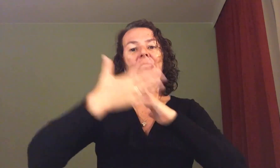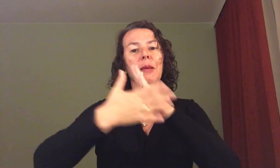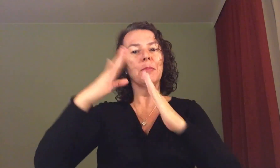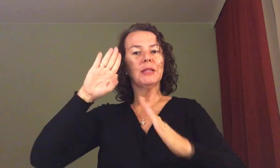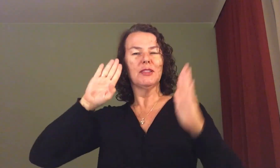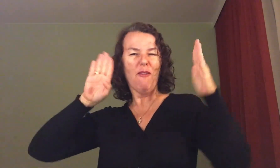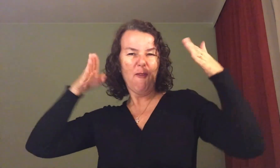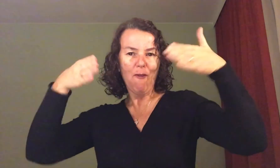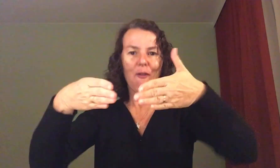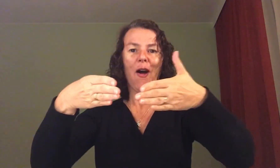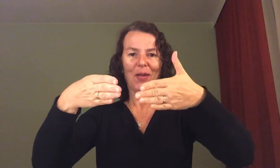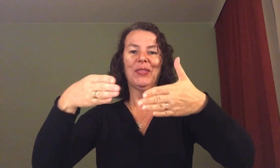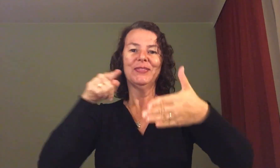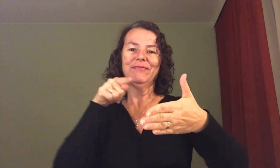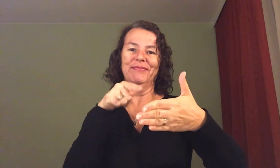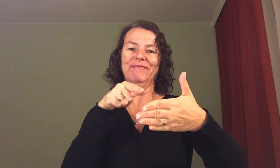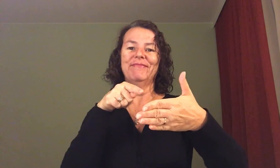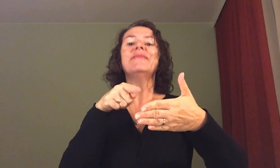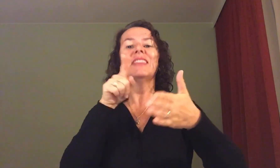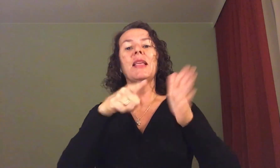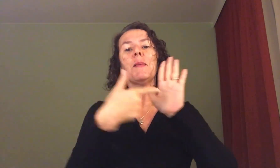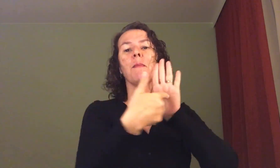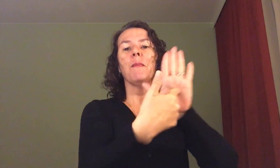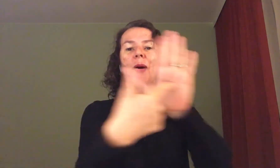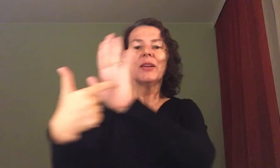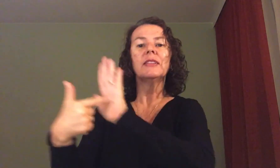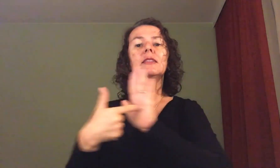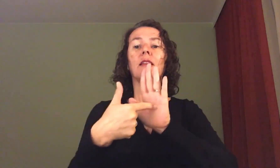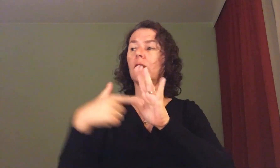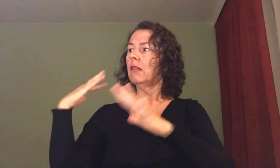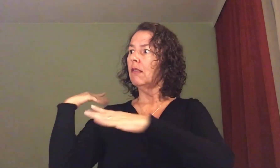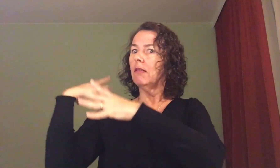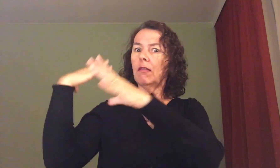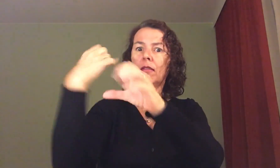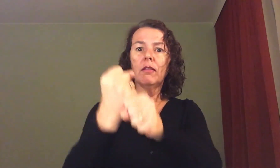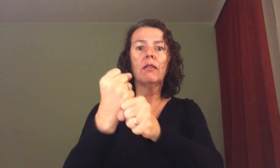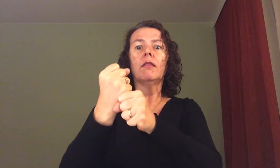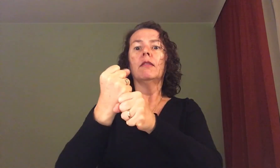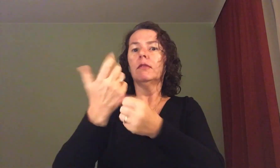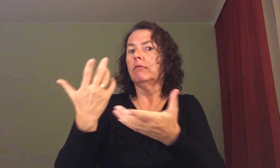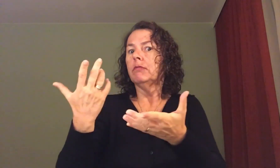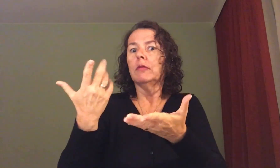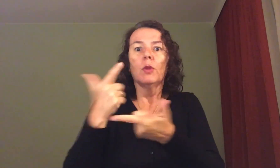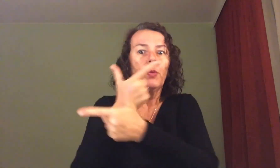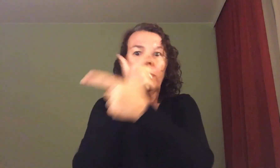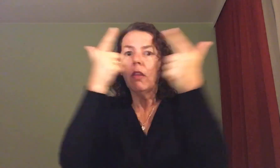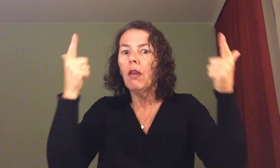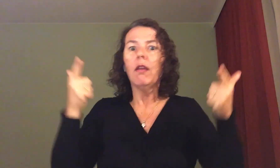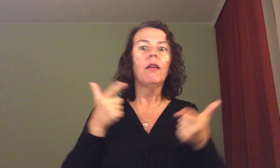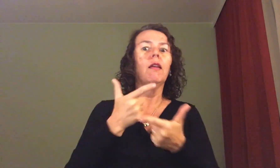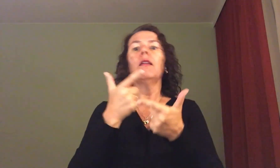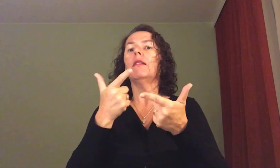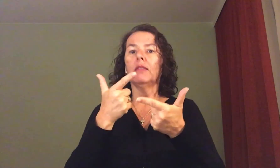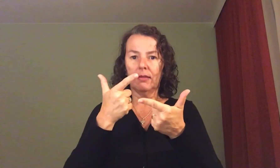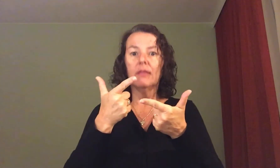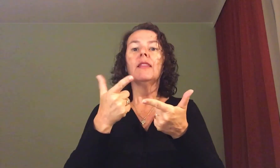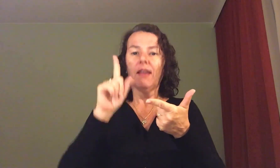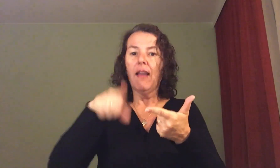tendo a Libras como foco, o que faz jus ao reparo do vasto histórico de silenciamento